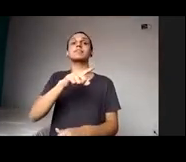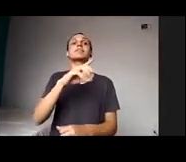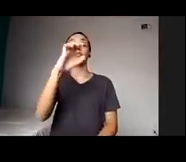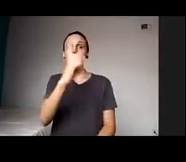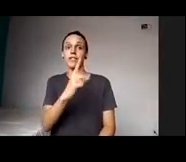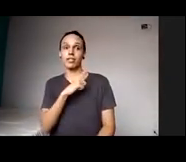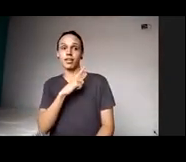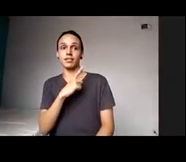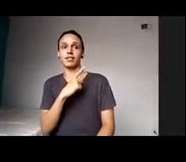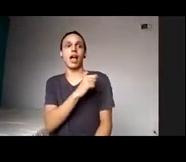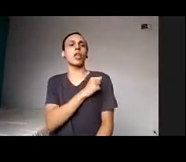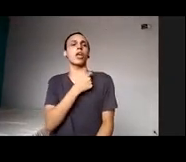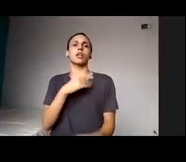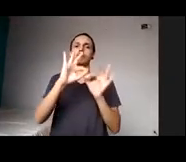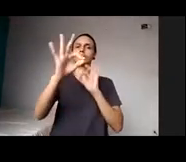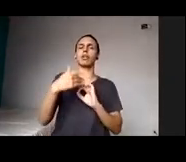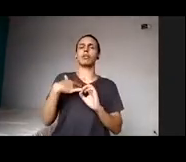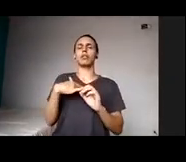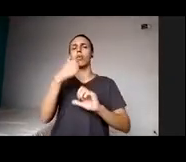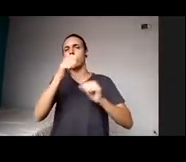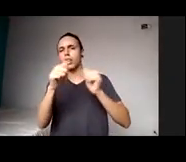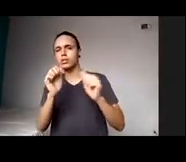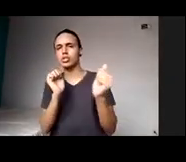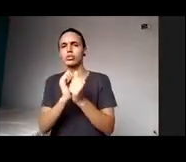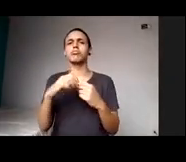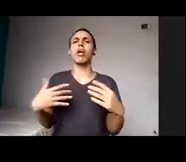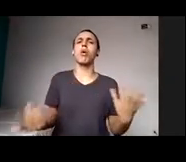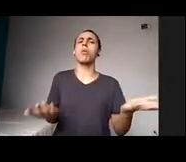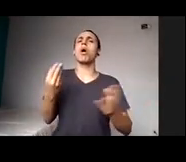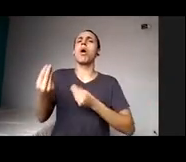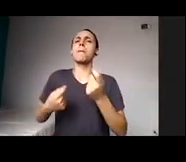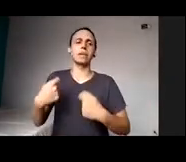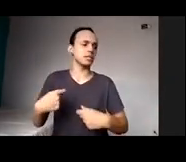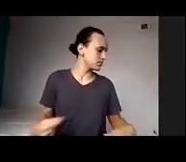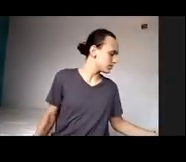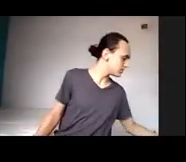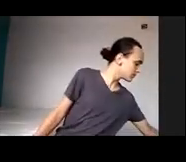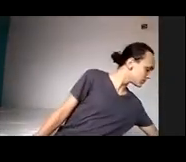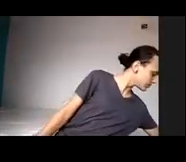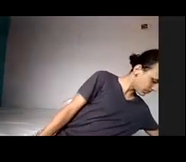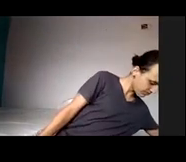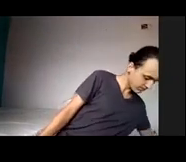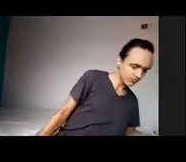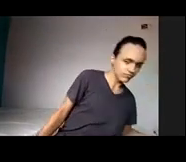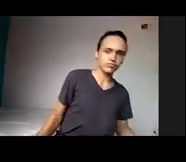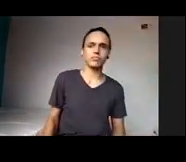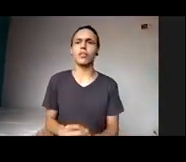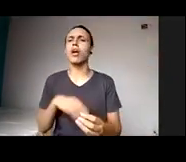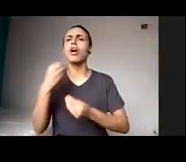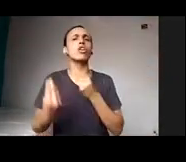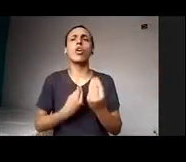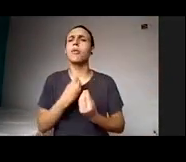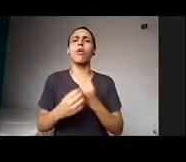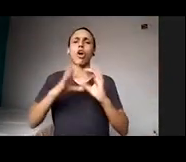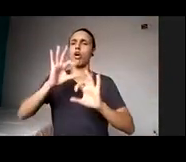de suporte, o tipo de estratégia, que tipo de organização a gente pode oferecer para ela poder